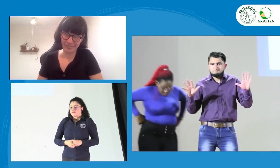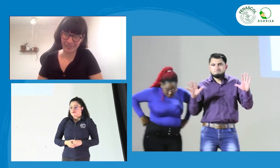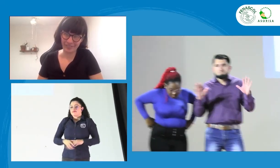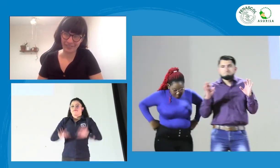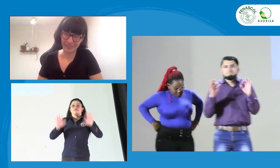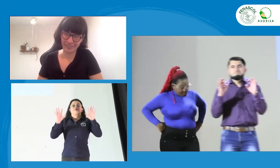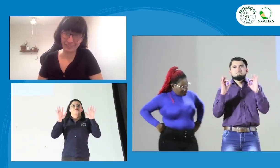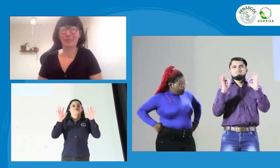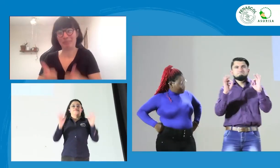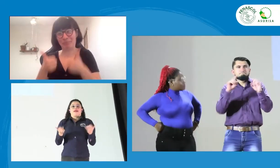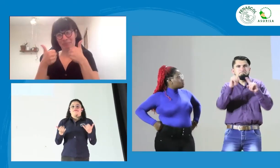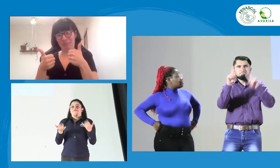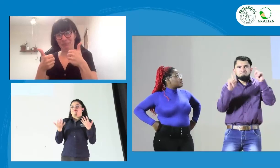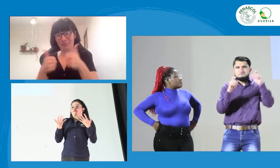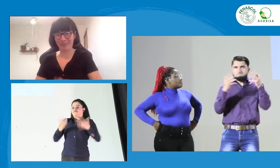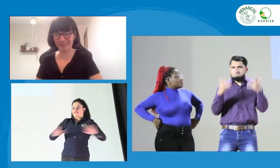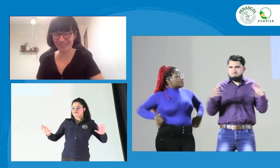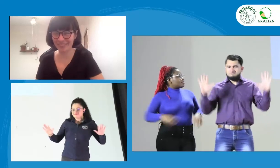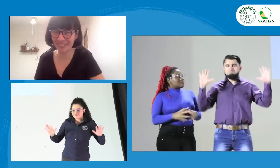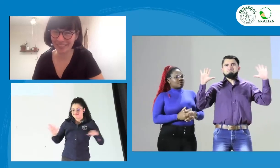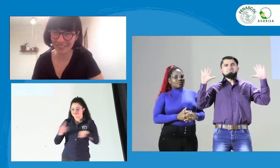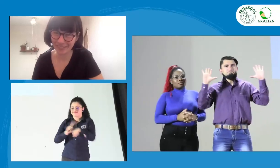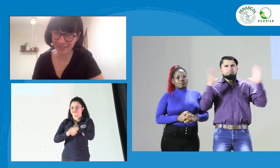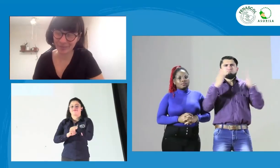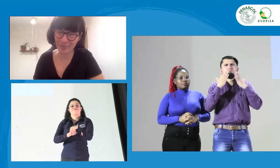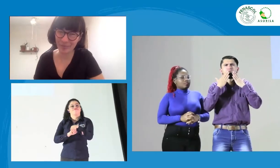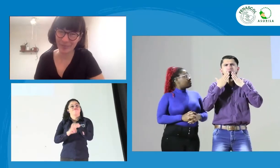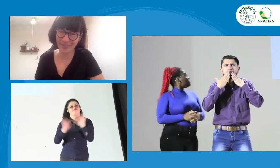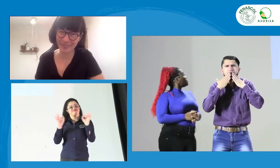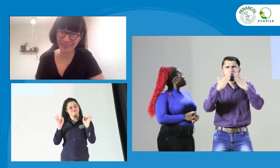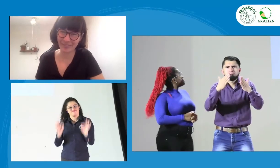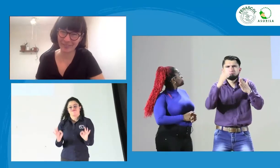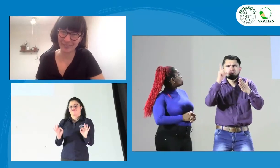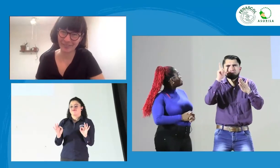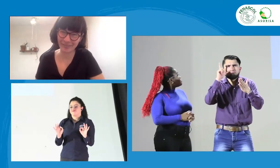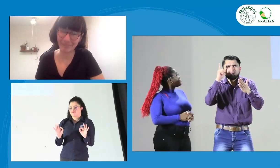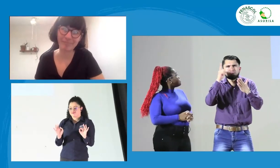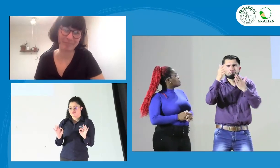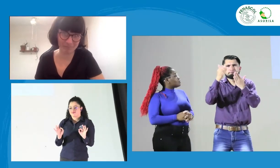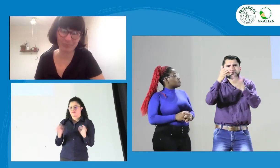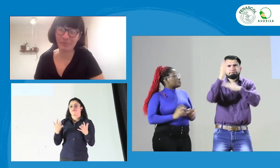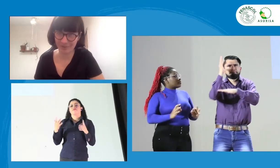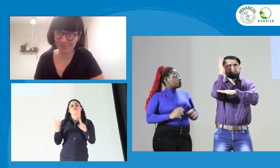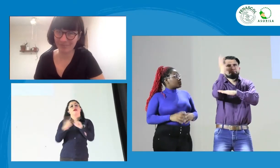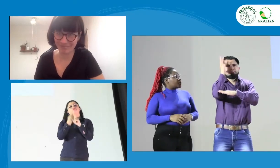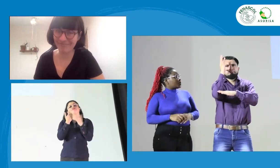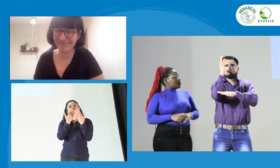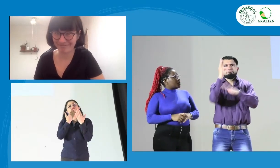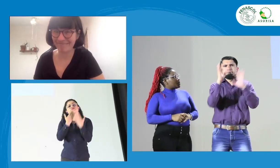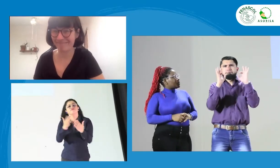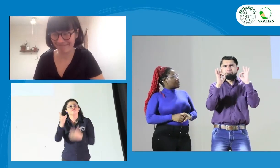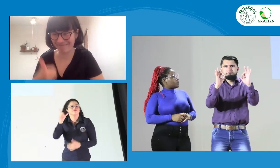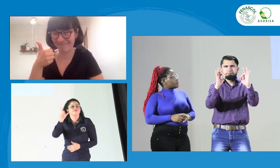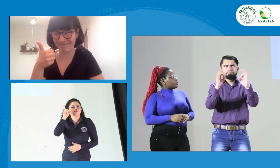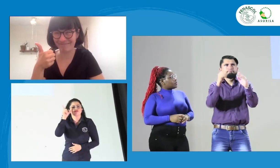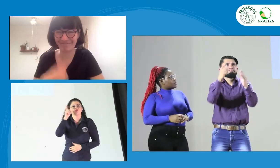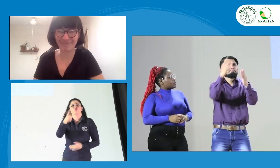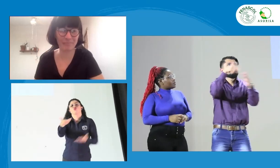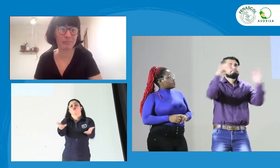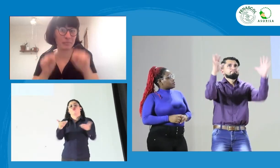Bien, hemos finalizado la ronda de preguntas para Laure. Muchísimas gracias por tu ponencia.